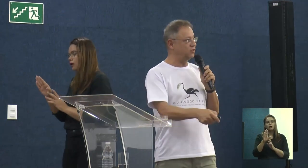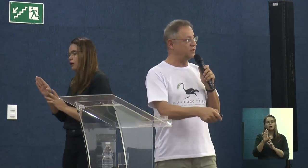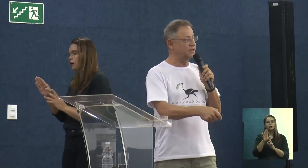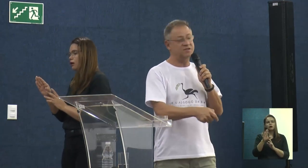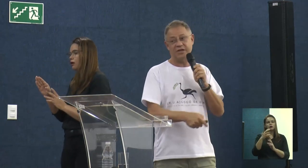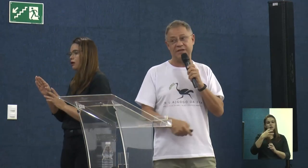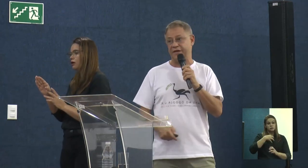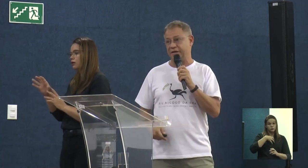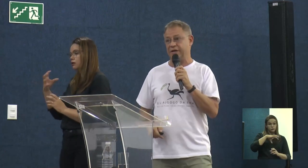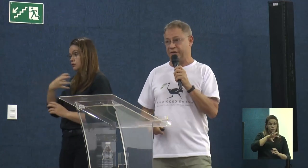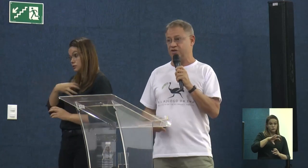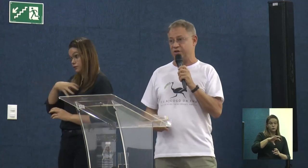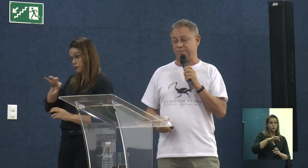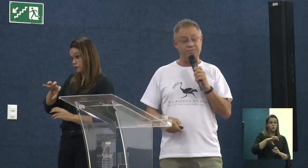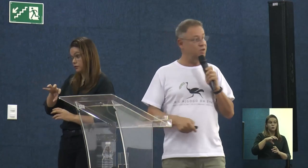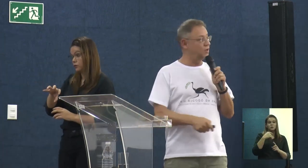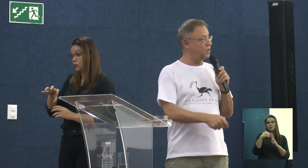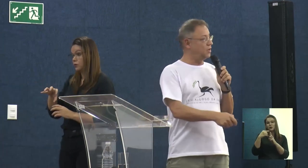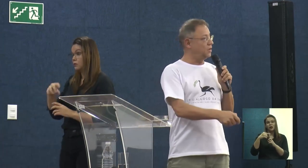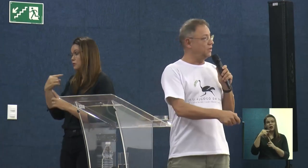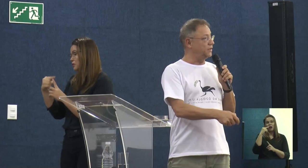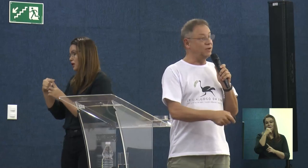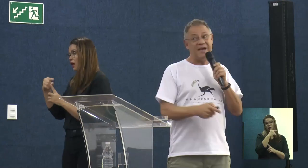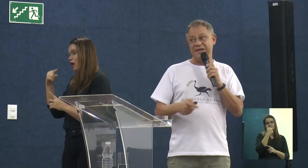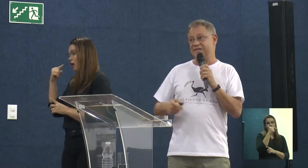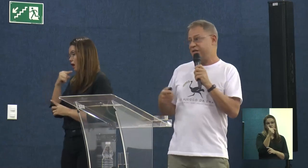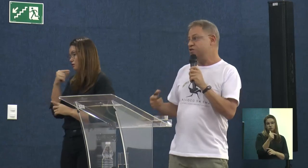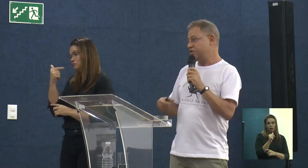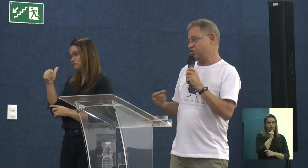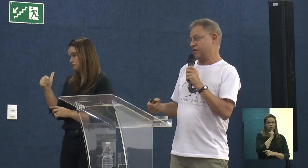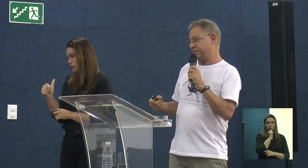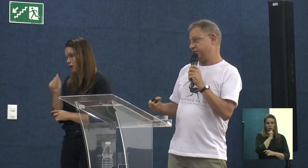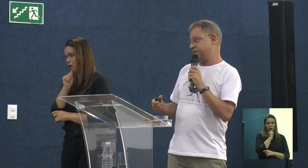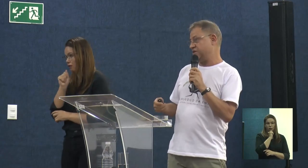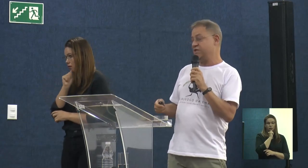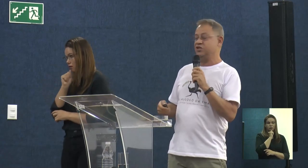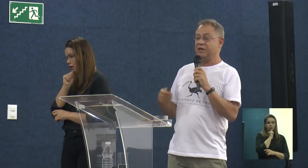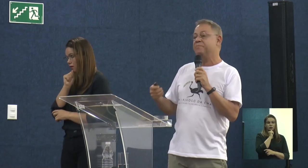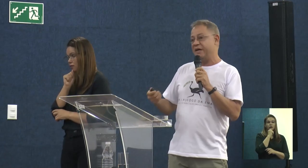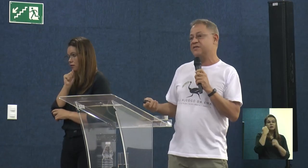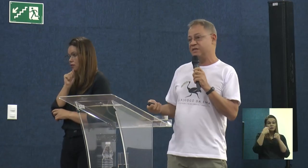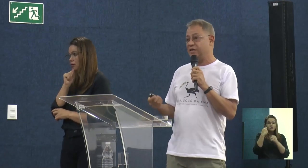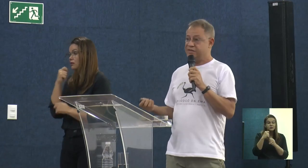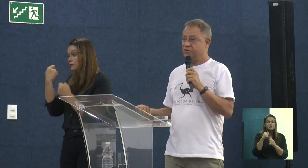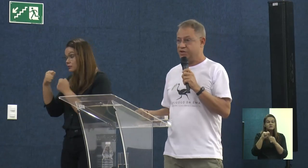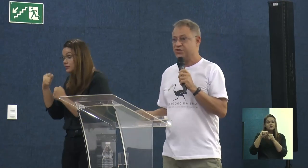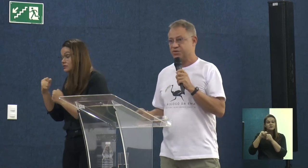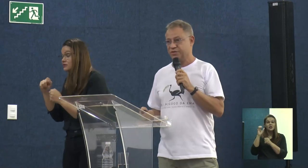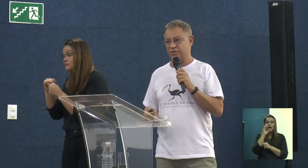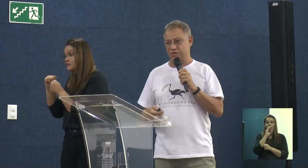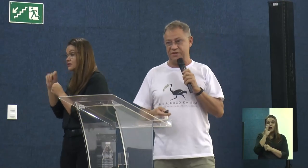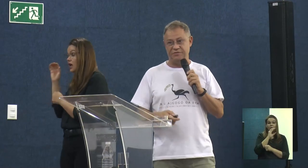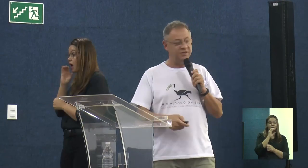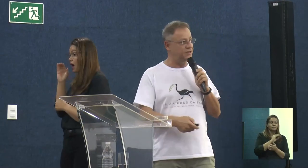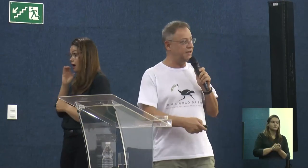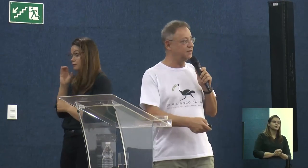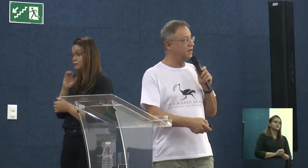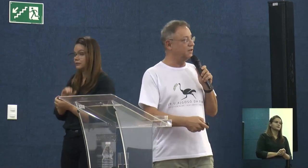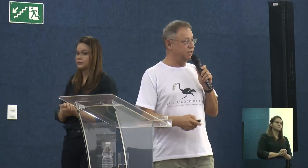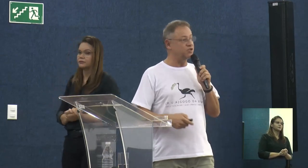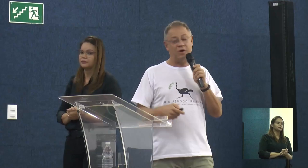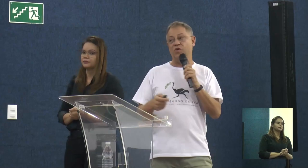porque a gente não tem assessoria técnica lá na região. Então, é isso que a gente quer fazer, e a gente tem pressa em relação a isso, inclusive.